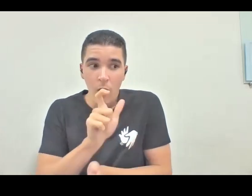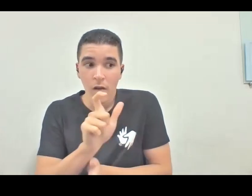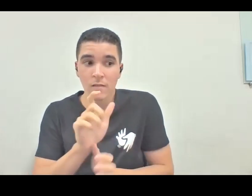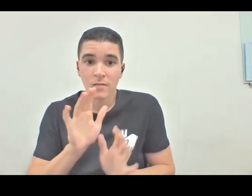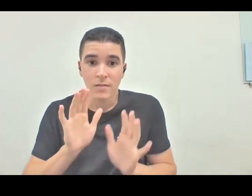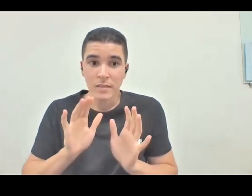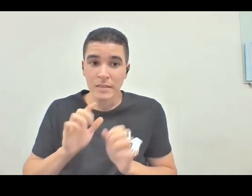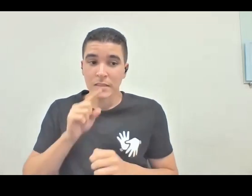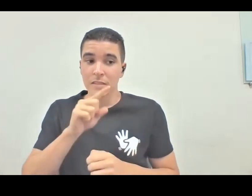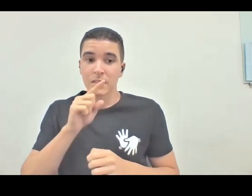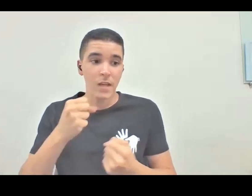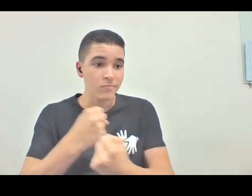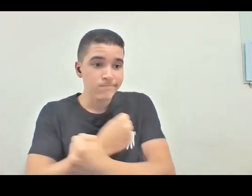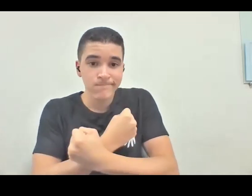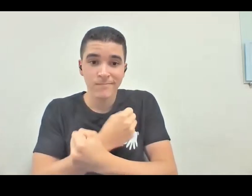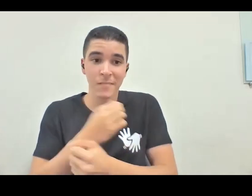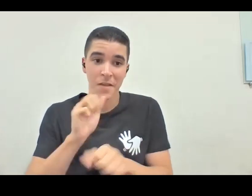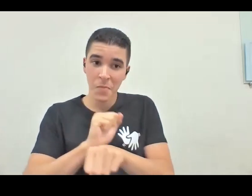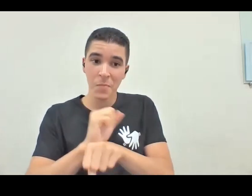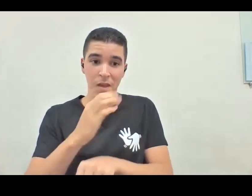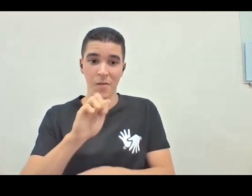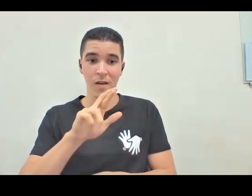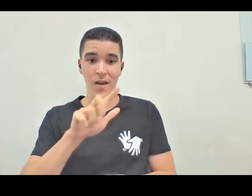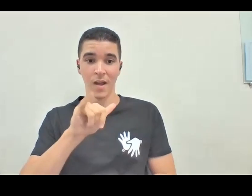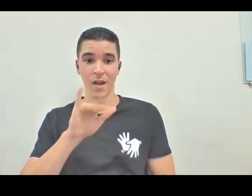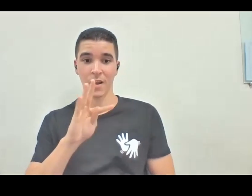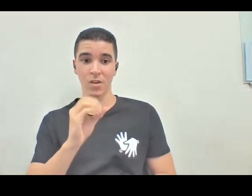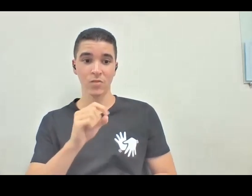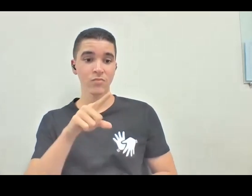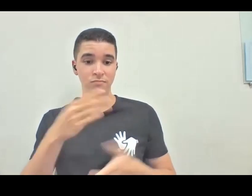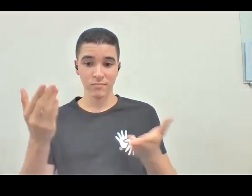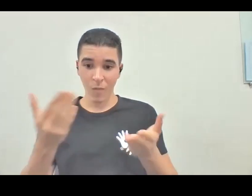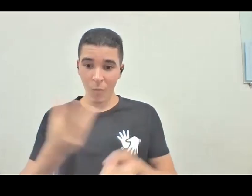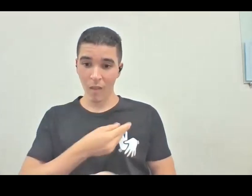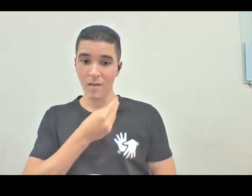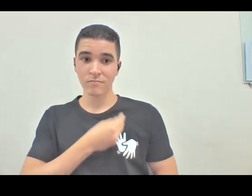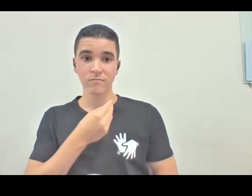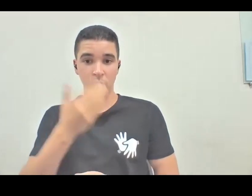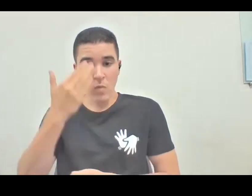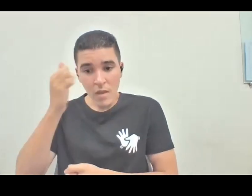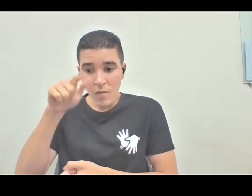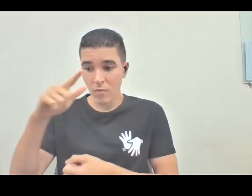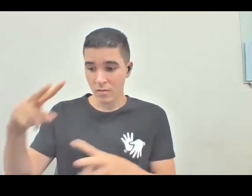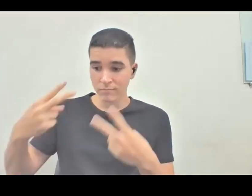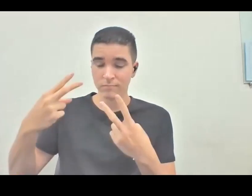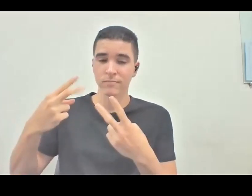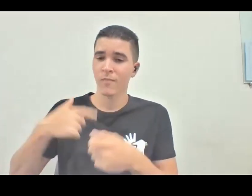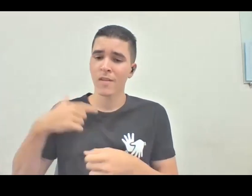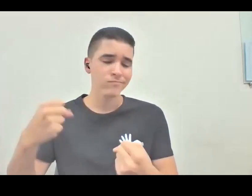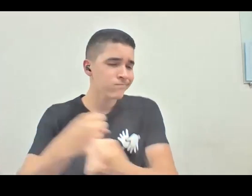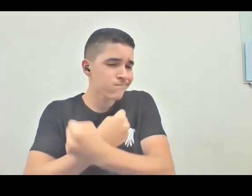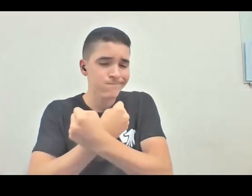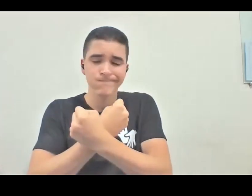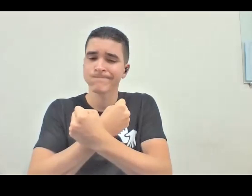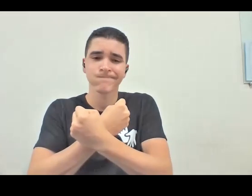acolhedor, espero que você ainda esteja aí no público, que eu sei que você tava assistindo, assim, e aquilo, ele me acolheu de uma forma tão